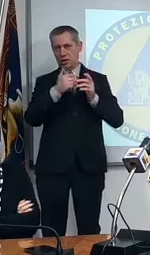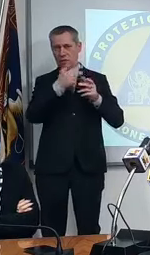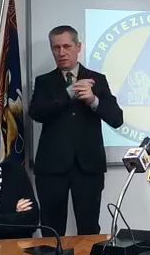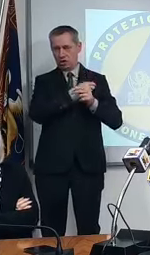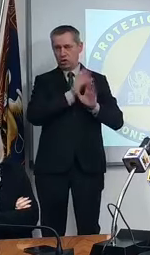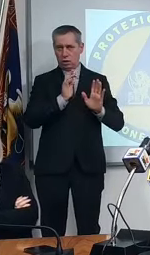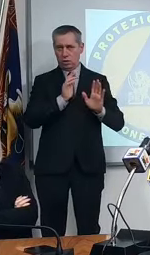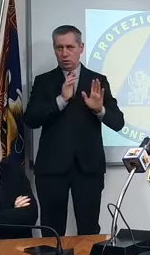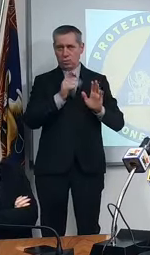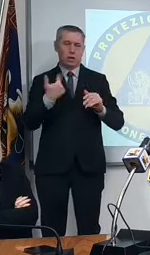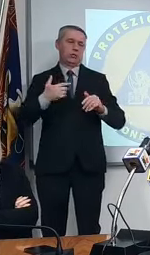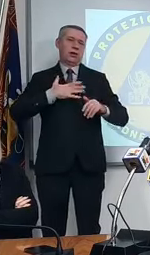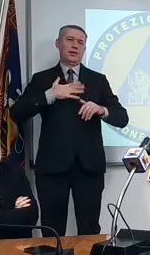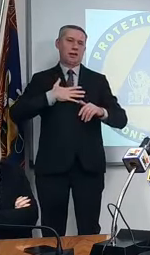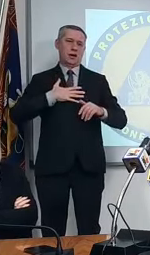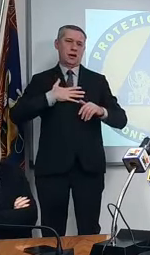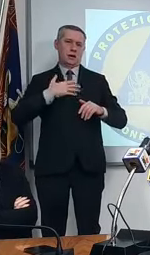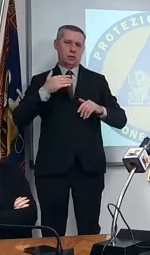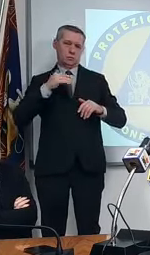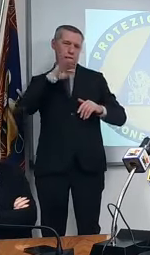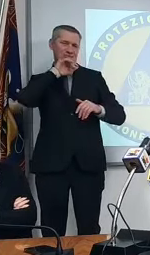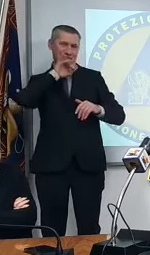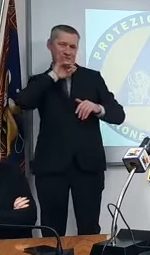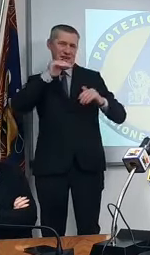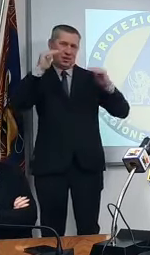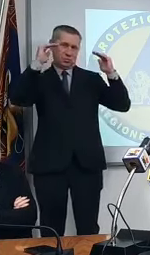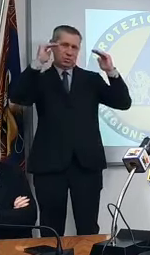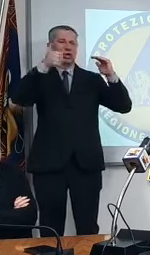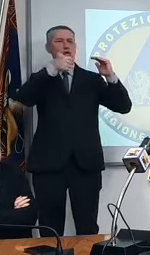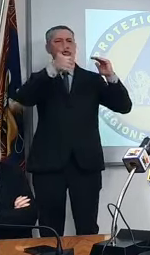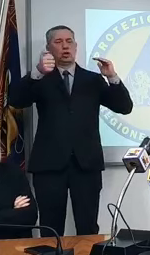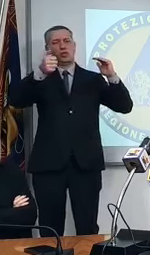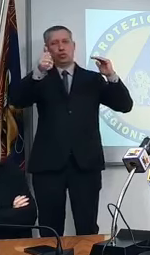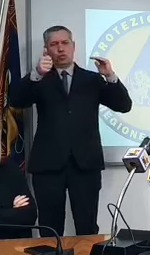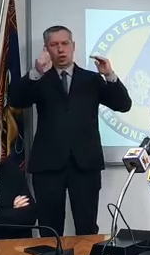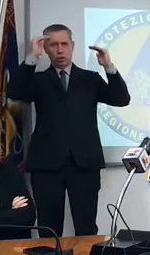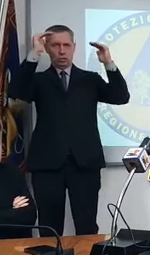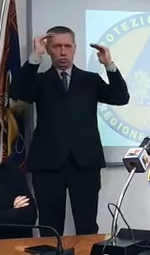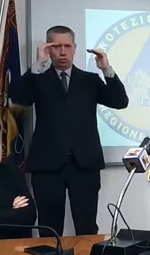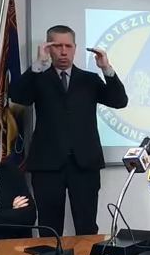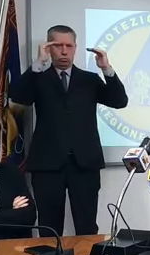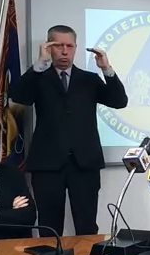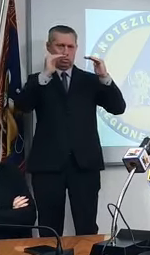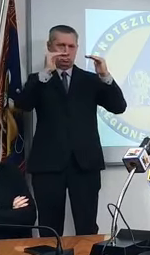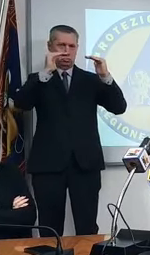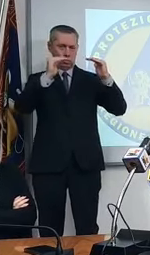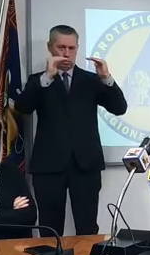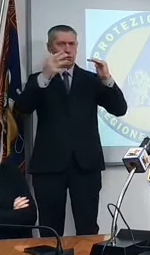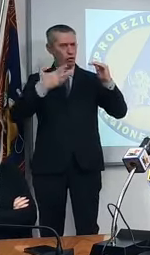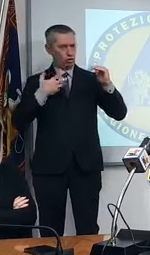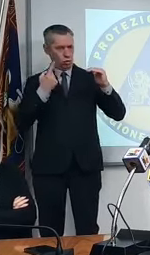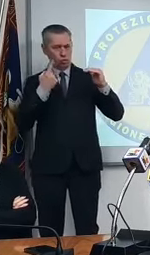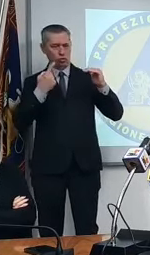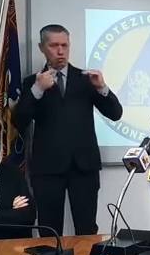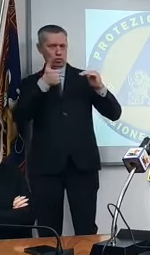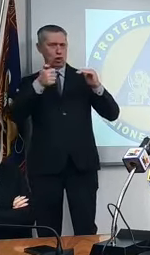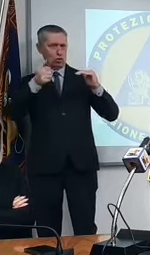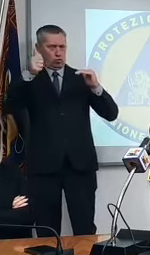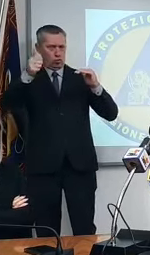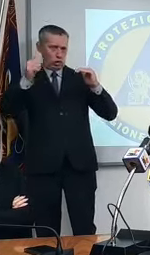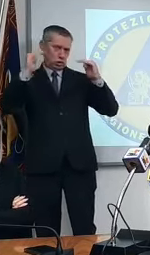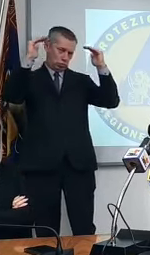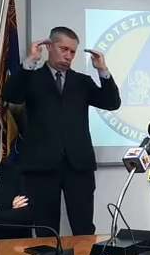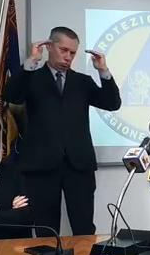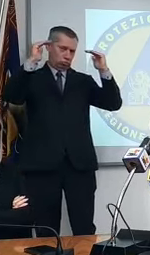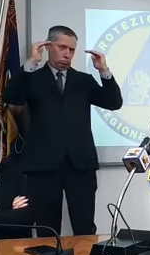dall'alto dell'età e vengo in giù sono partito dai 111 anni e vengo in giù abbiamo un cittadino di 111 anni e vengo in giù